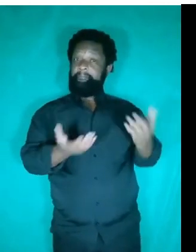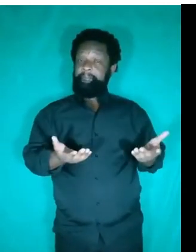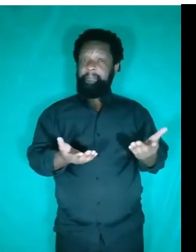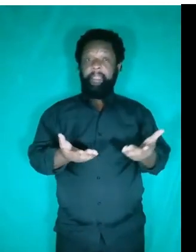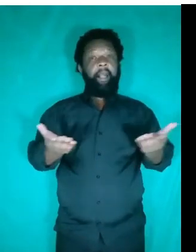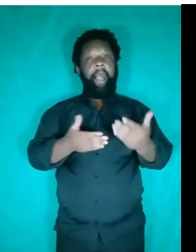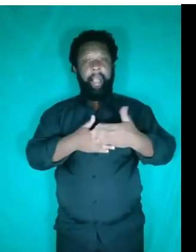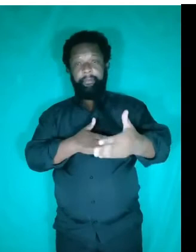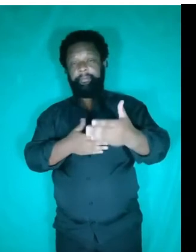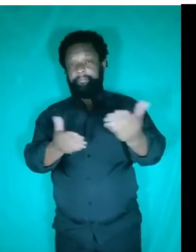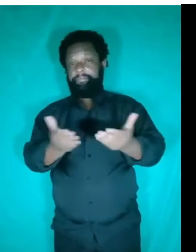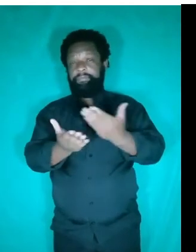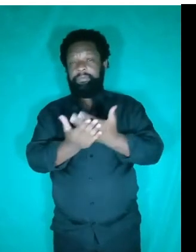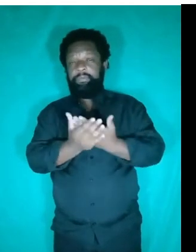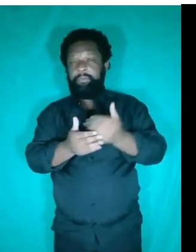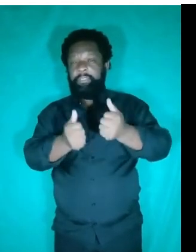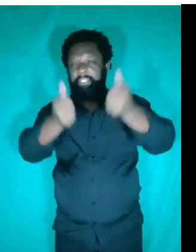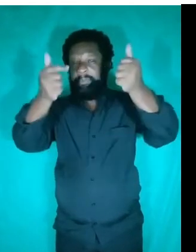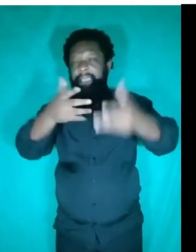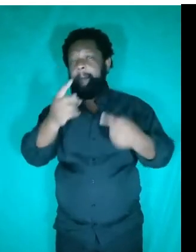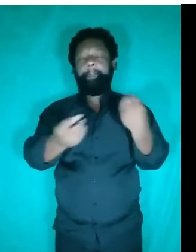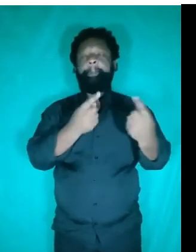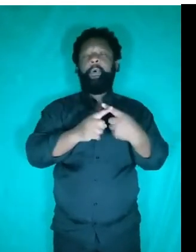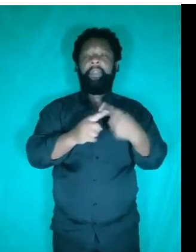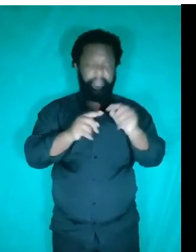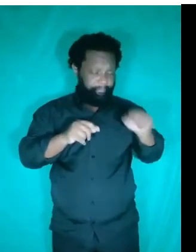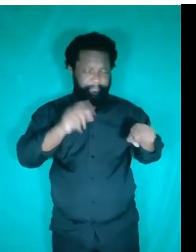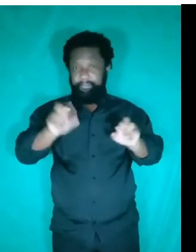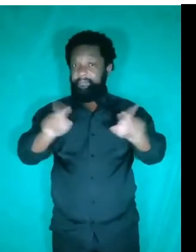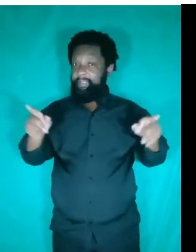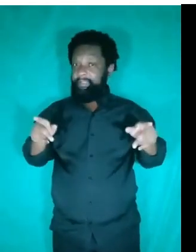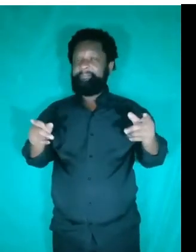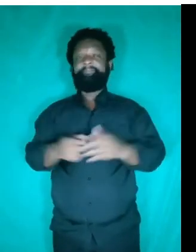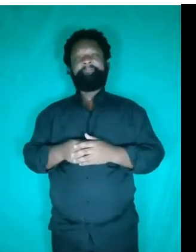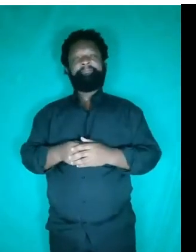Vamos discorrer durante a aula o porquê que isso ocorreu. Ok? Vamos lá. Obrigado.